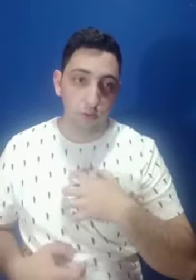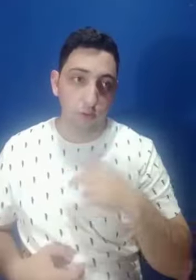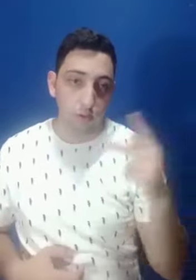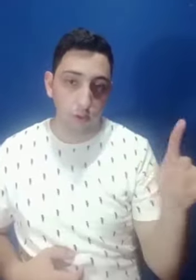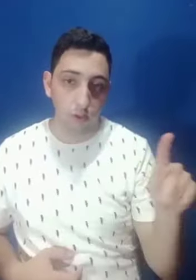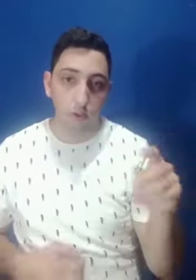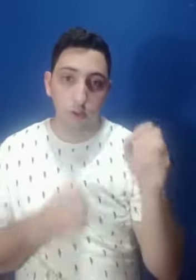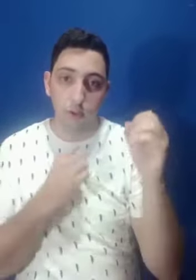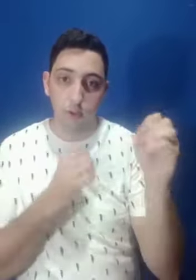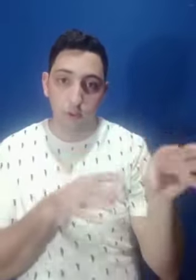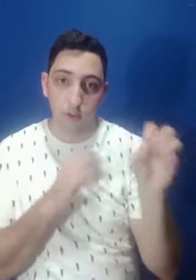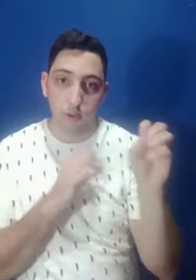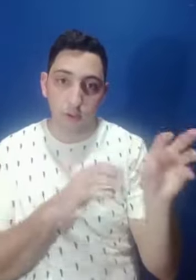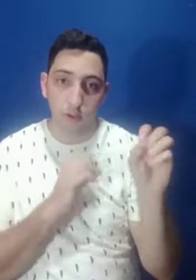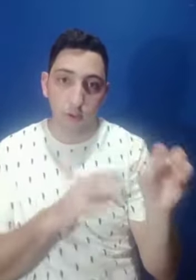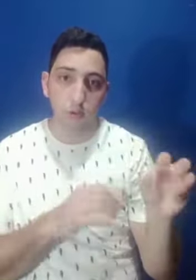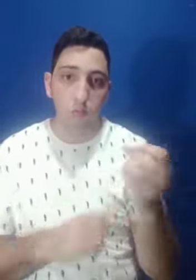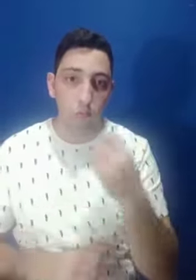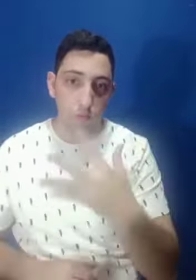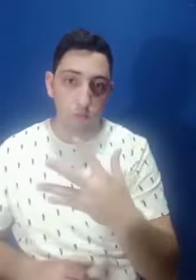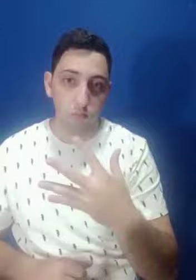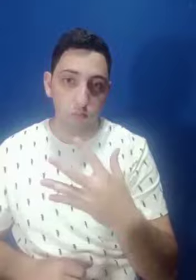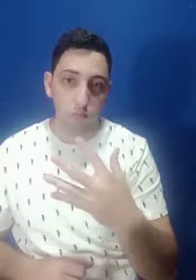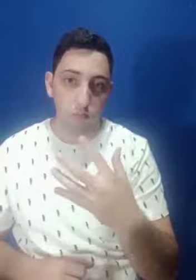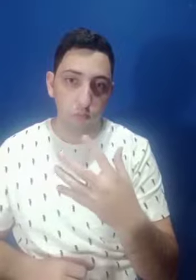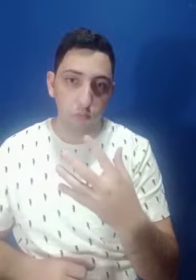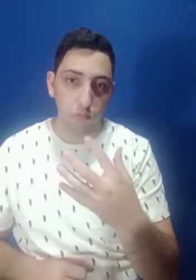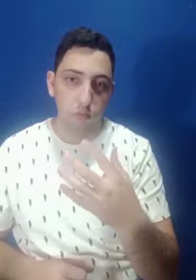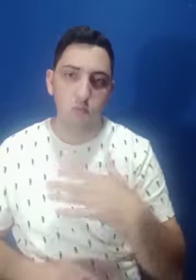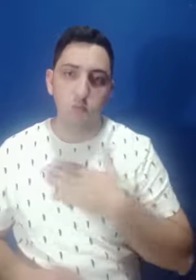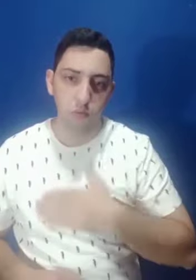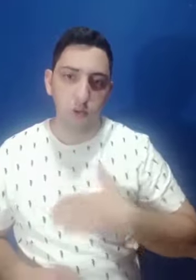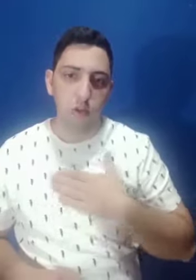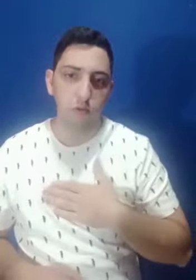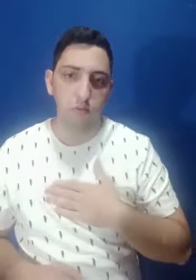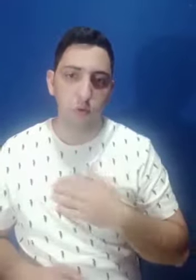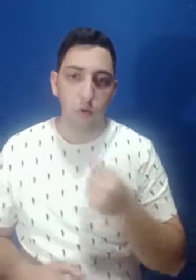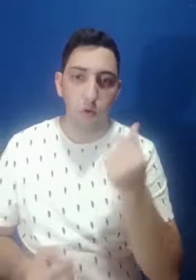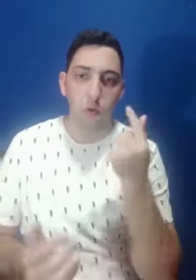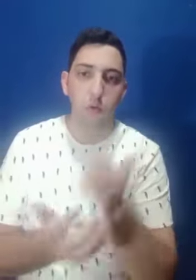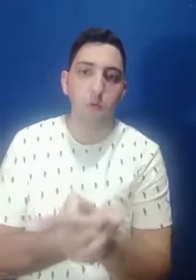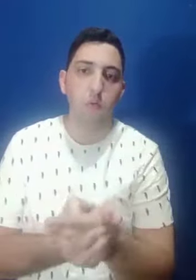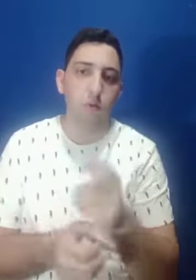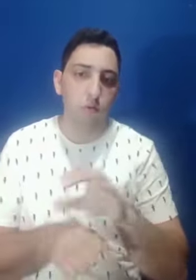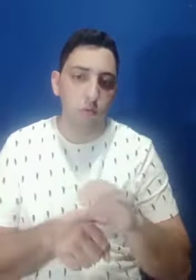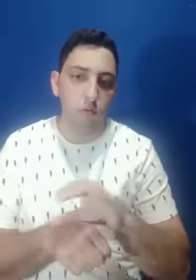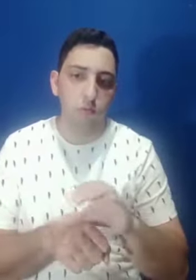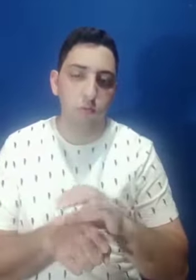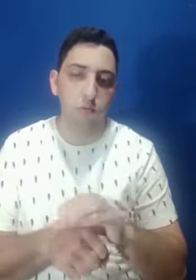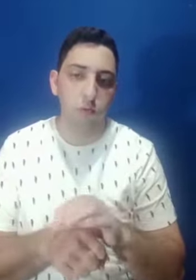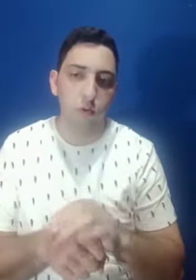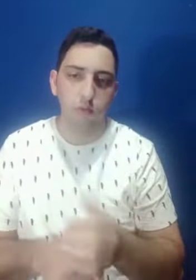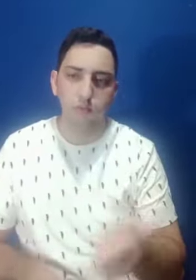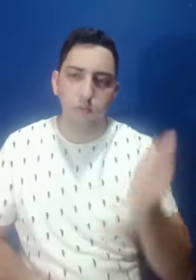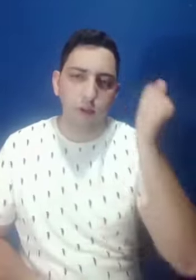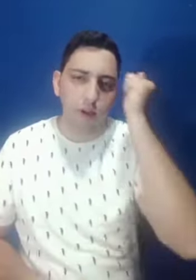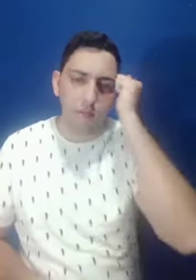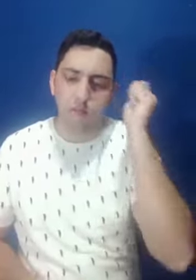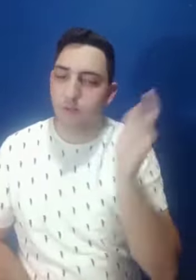Eu percebi que o jeito dele ensinar era bom. Eu gostei e comprei o